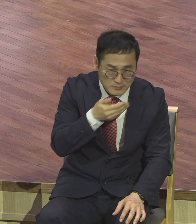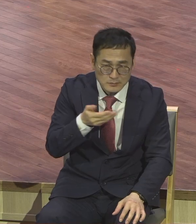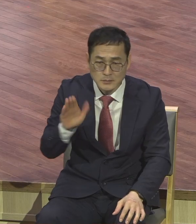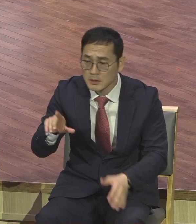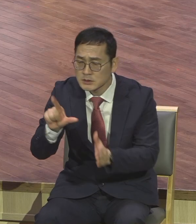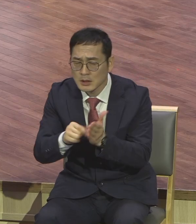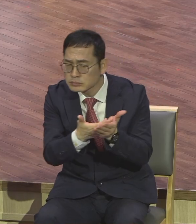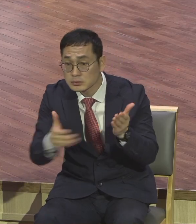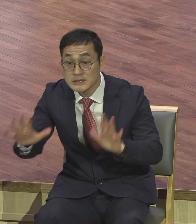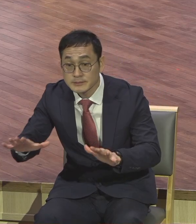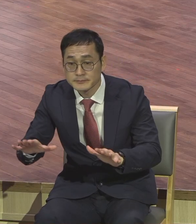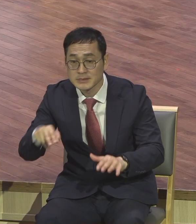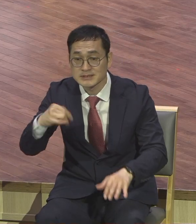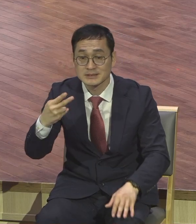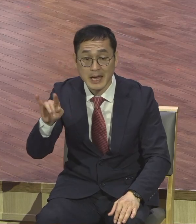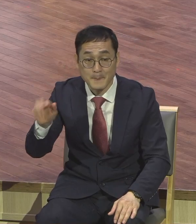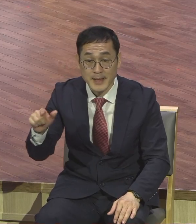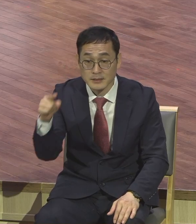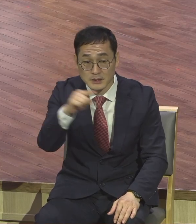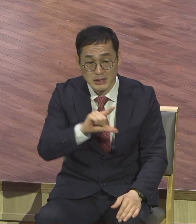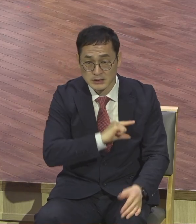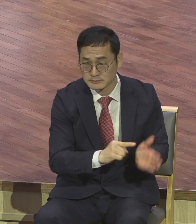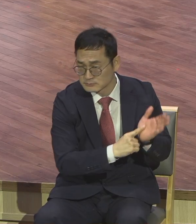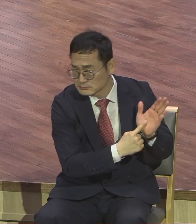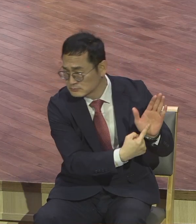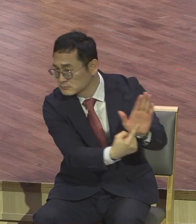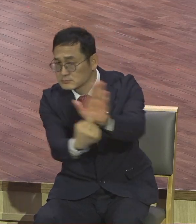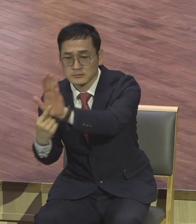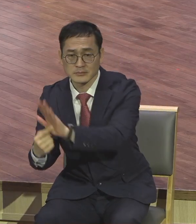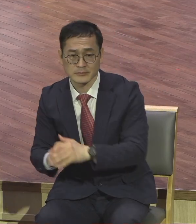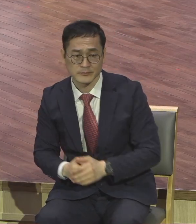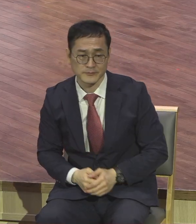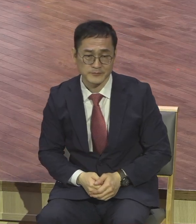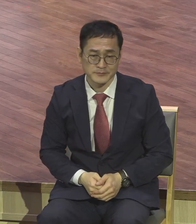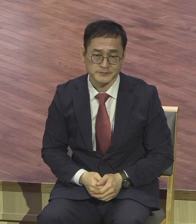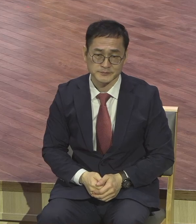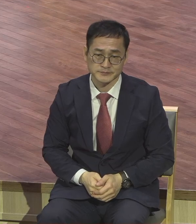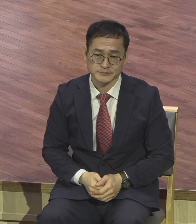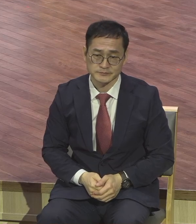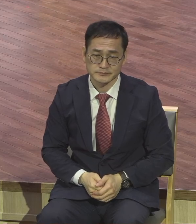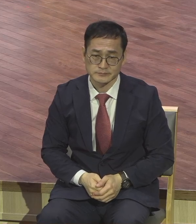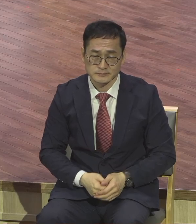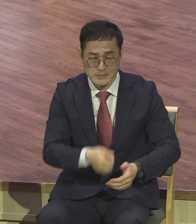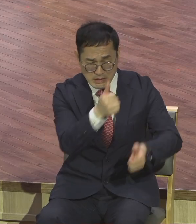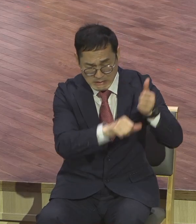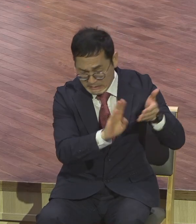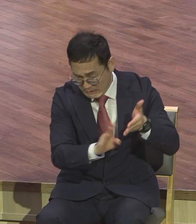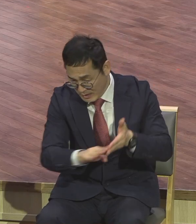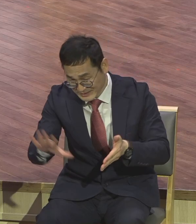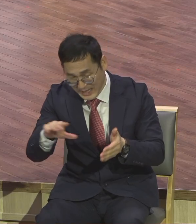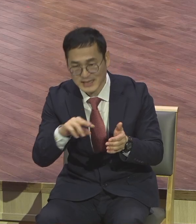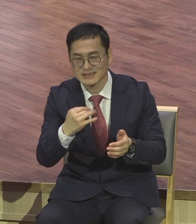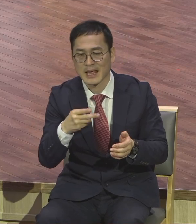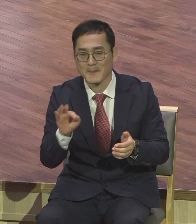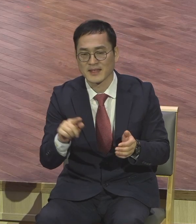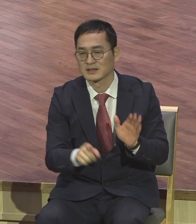영원한 상금 차원이 다르지요. 불신자가 평가하는 것하고 구원받는 성도가 평가하는 것 다르지요.